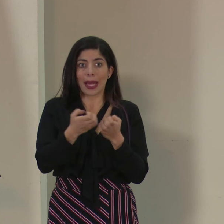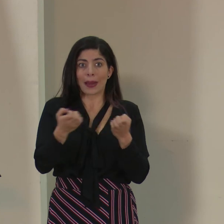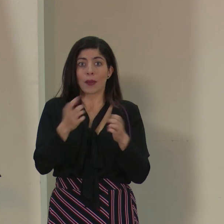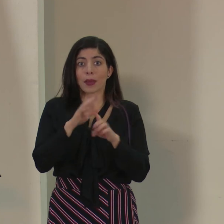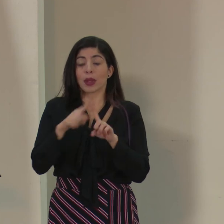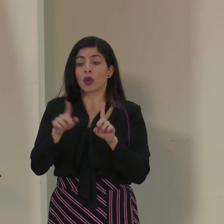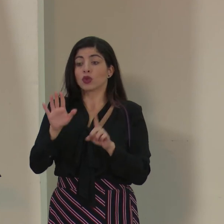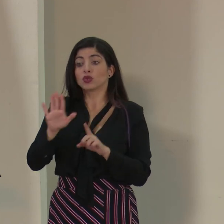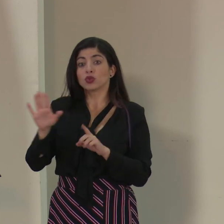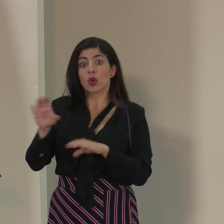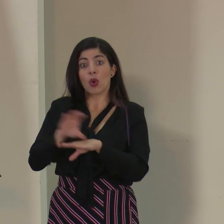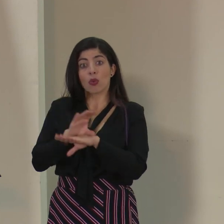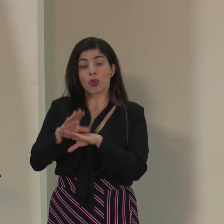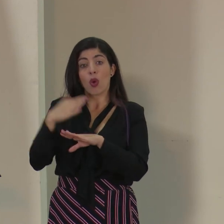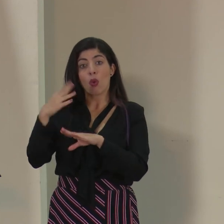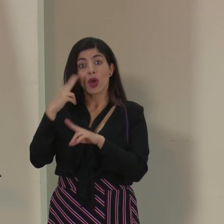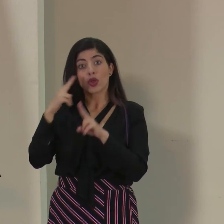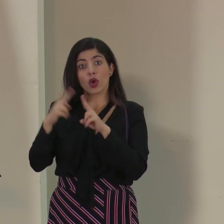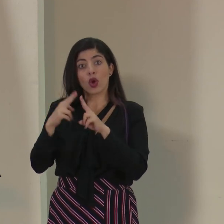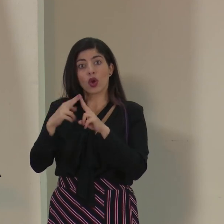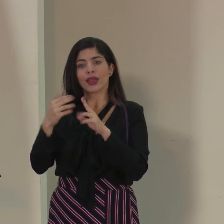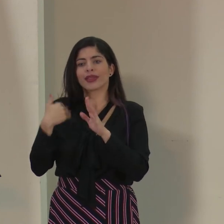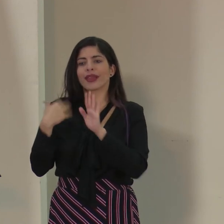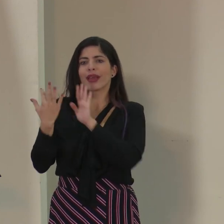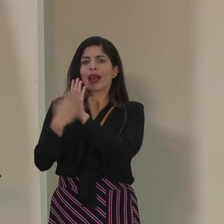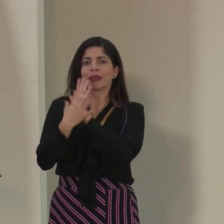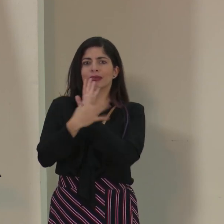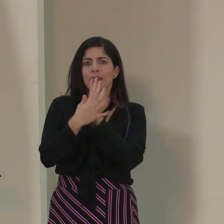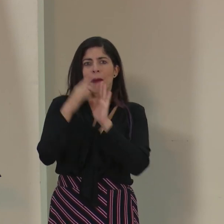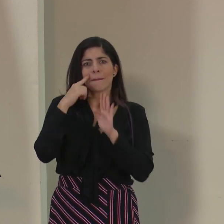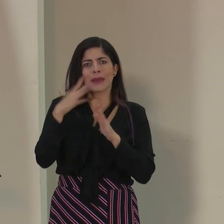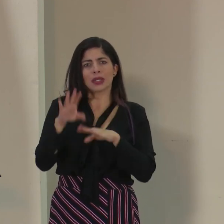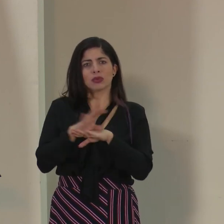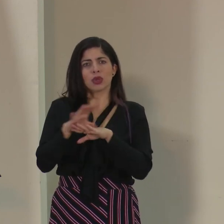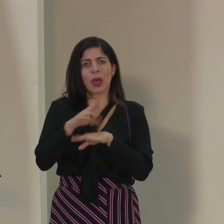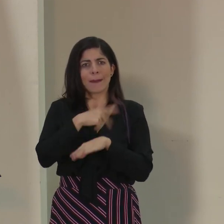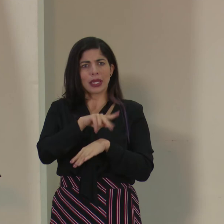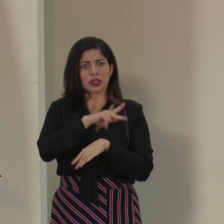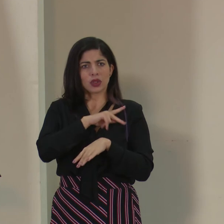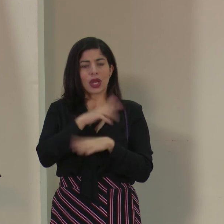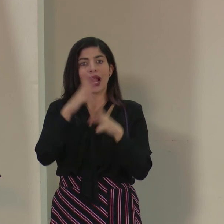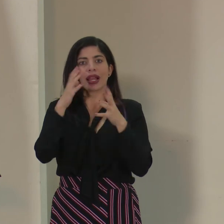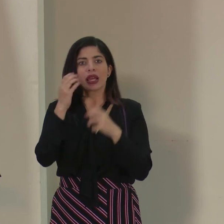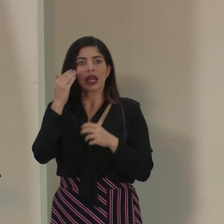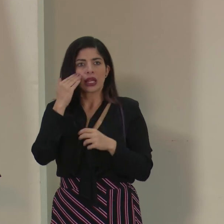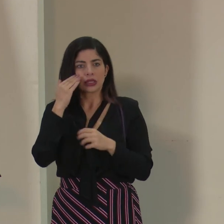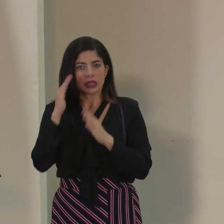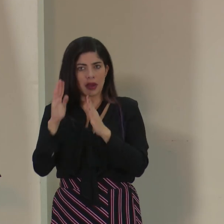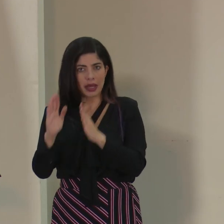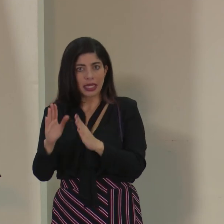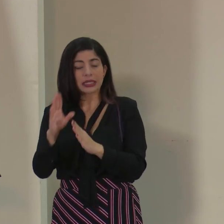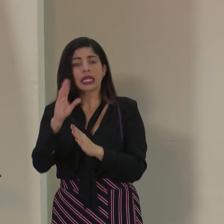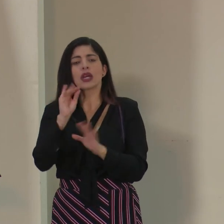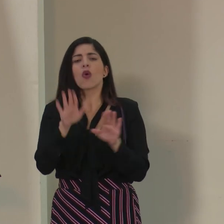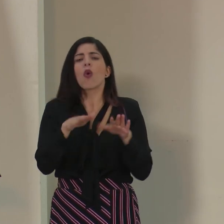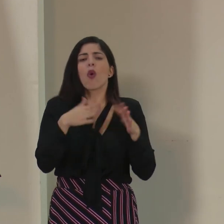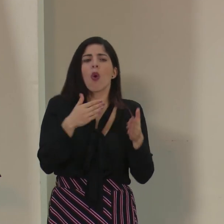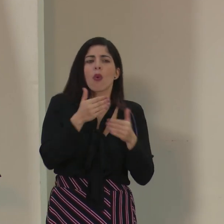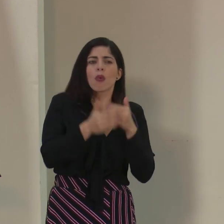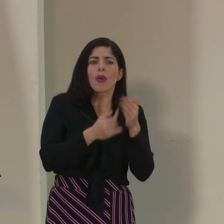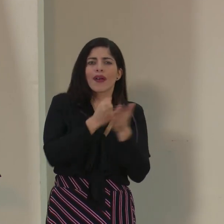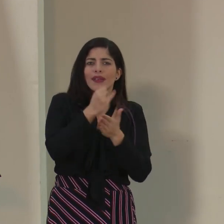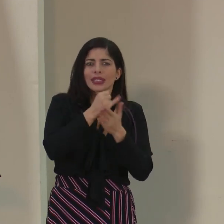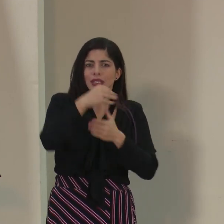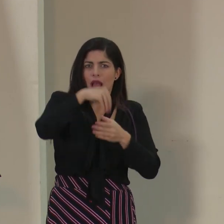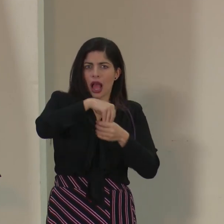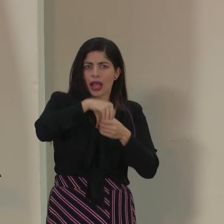cuando los conocimos y demás tenían calcomanías que parecían personales. Quería saber eso. ¿Y cómo va la investigación interna que